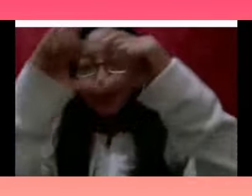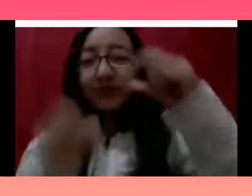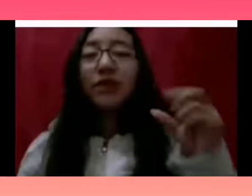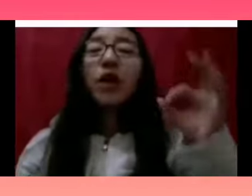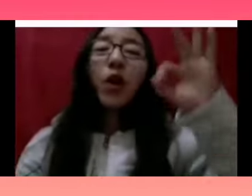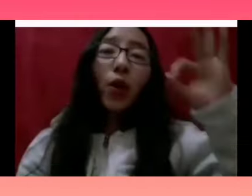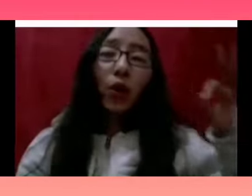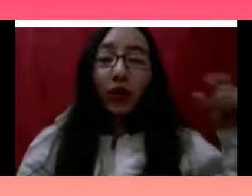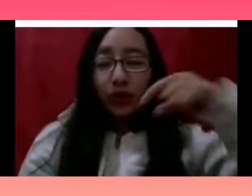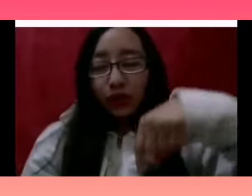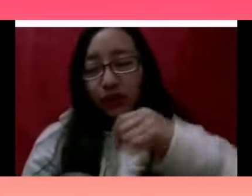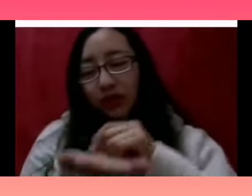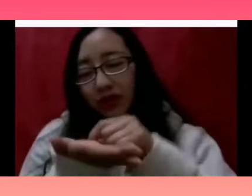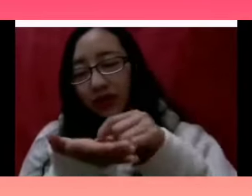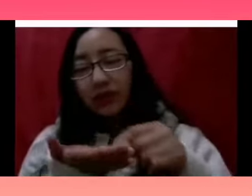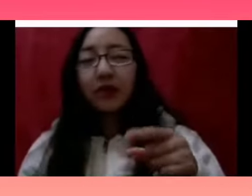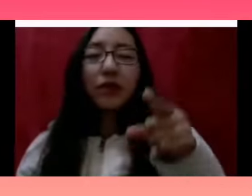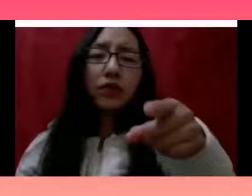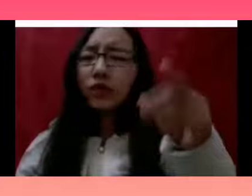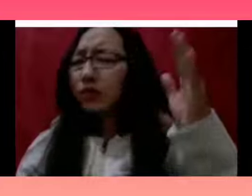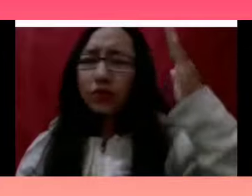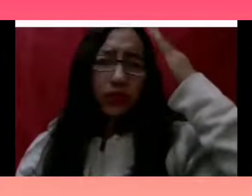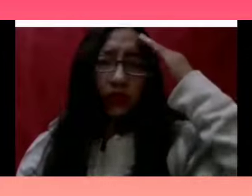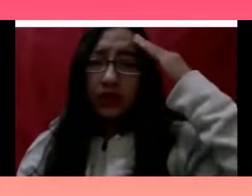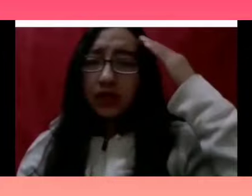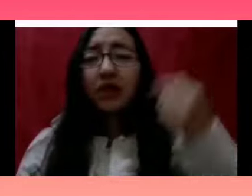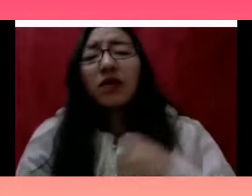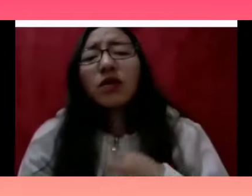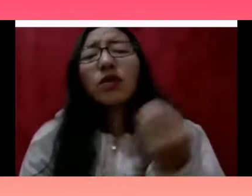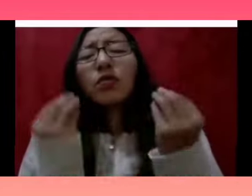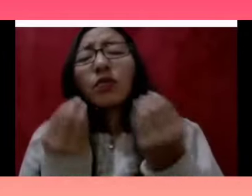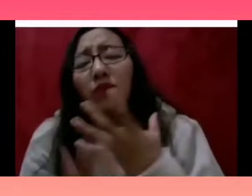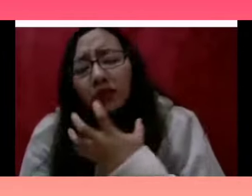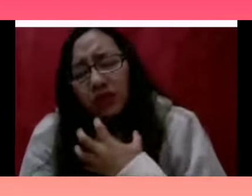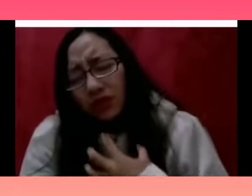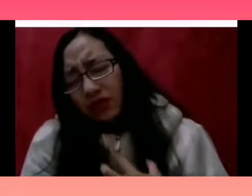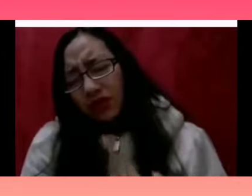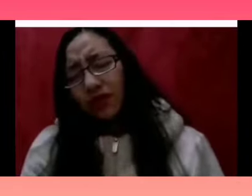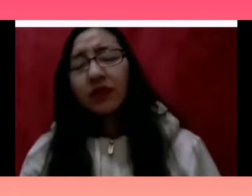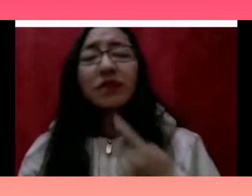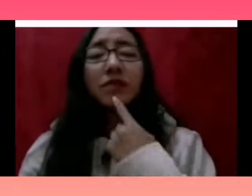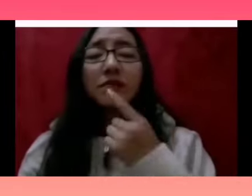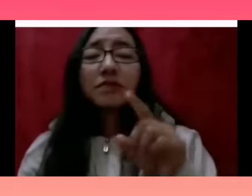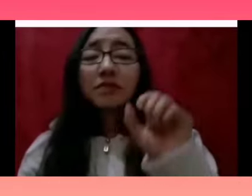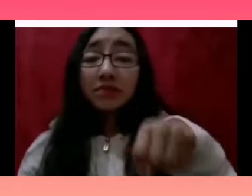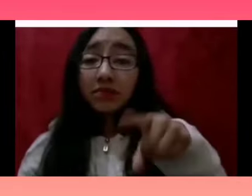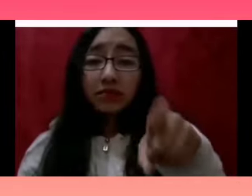te escribo No sabes todo lo que he sufrido, dime si es un malentendido